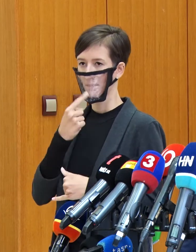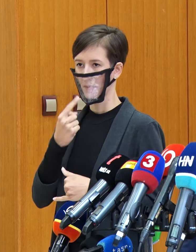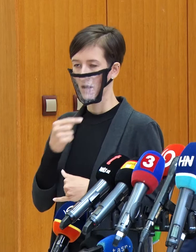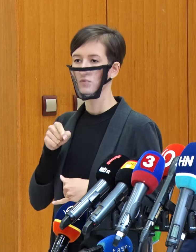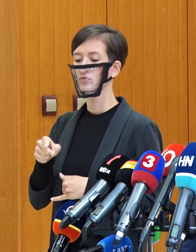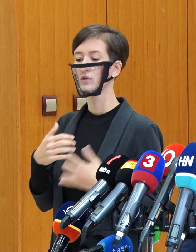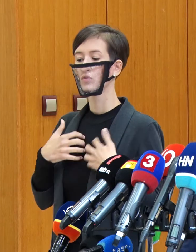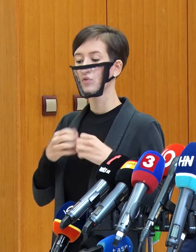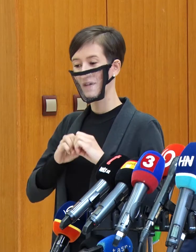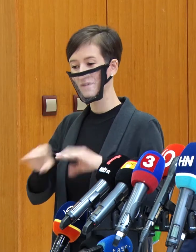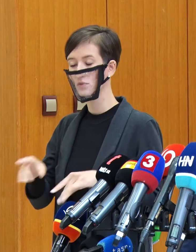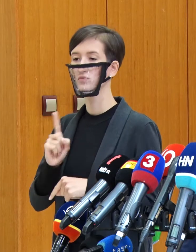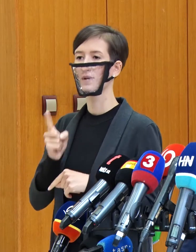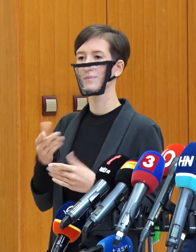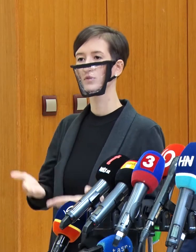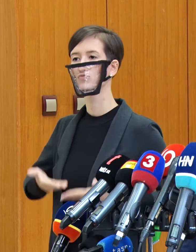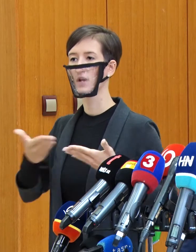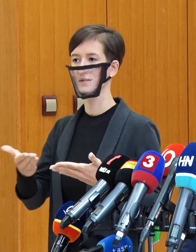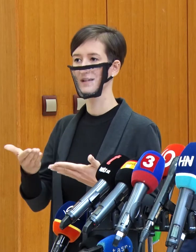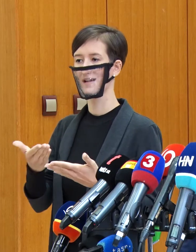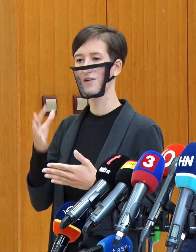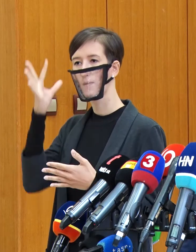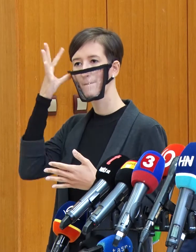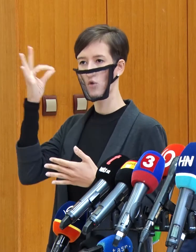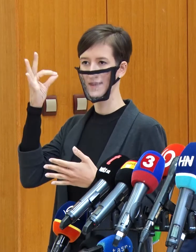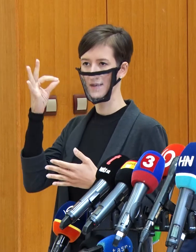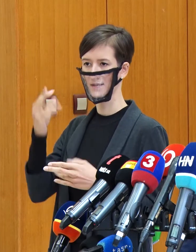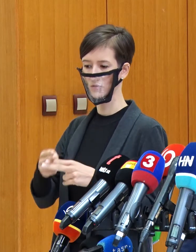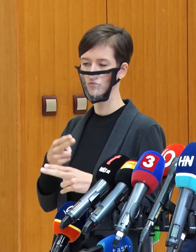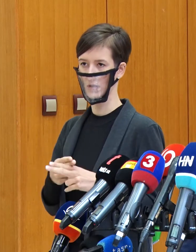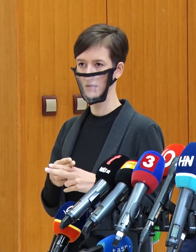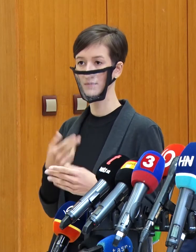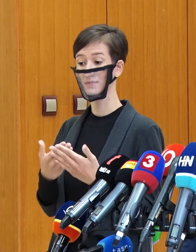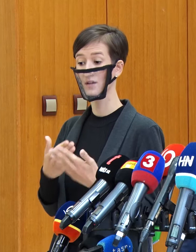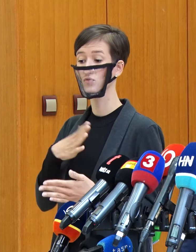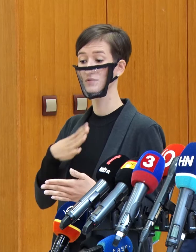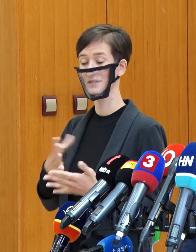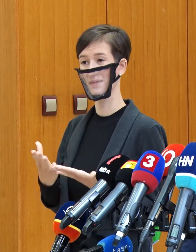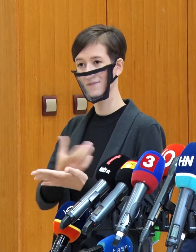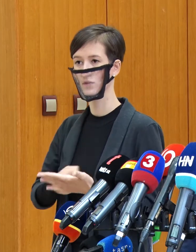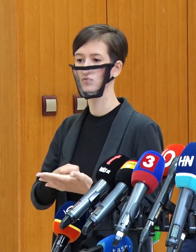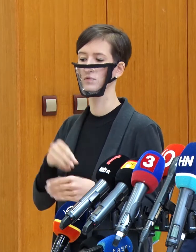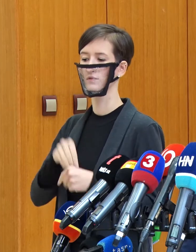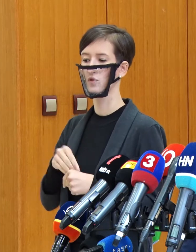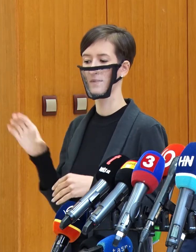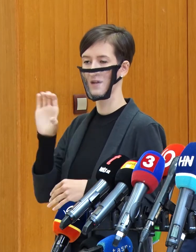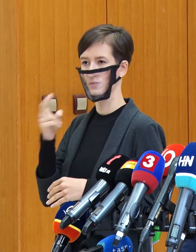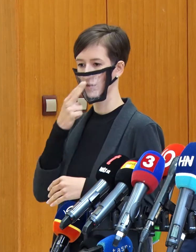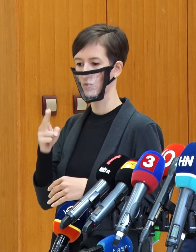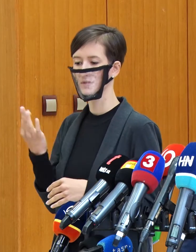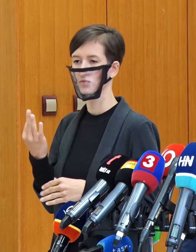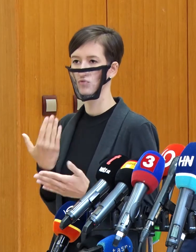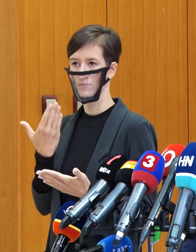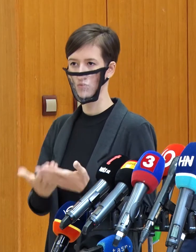Šancou pre modernizáciu krajiny a preto chceme využiť maximálne to, čo ponúka Európska